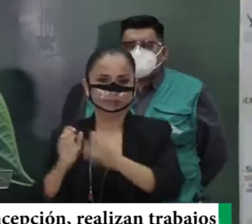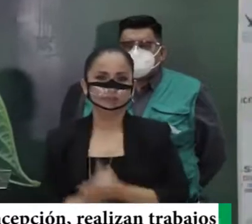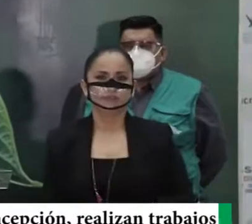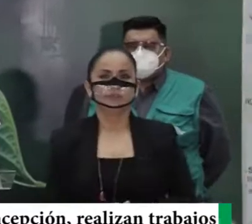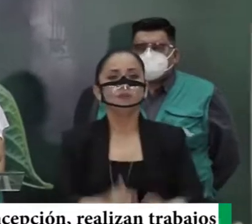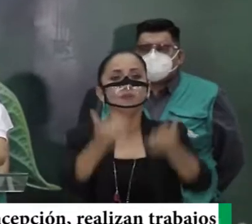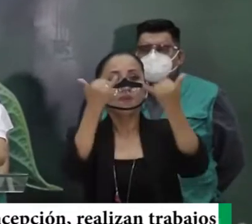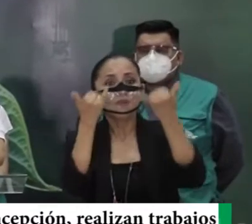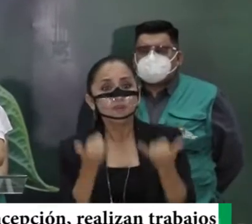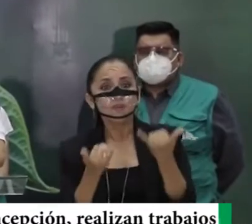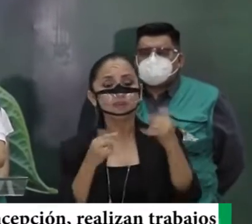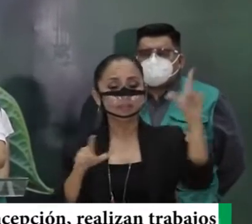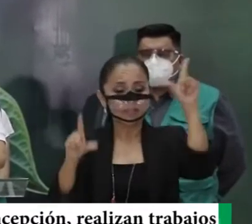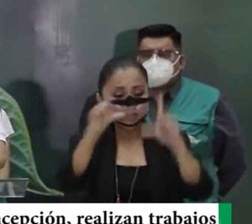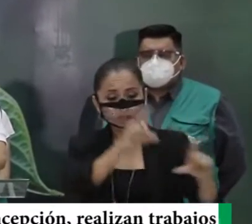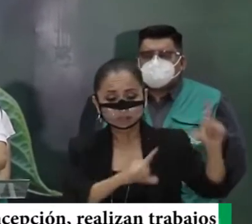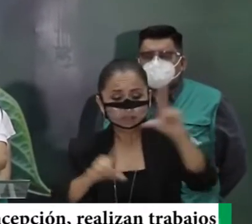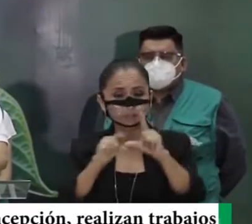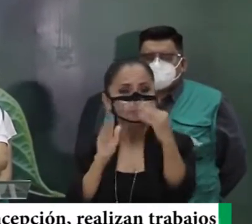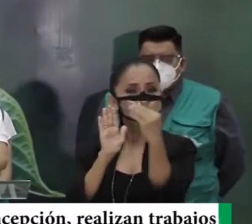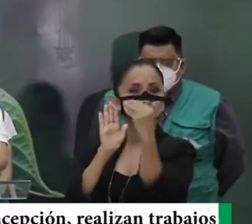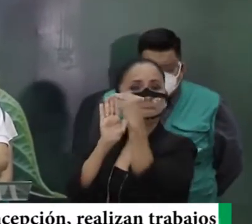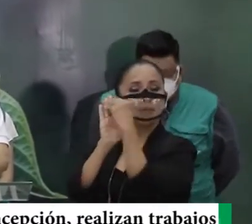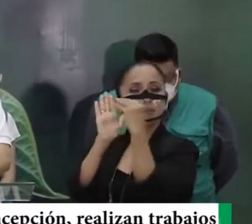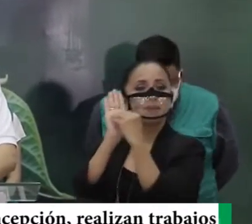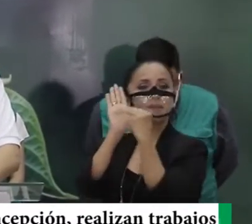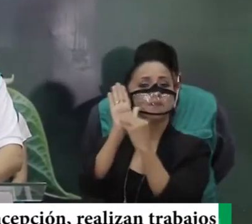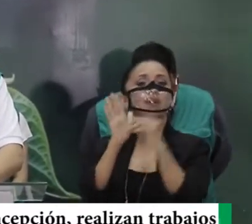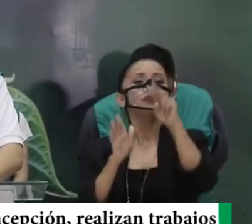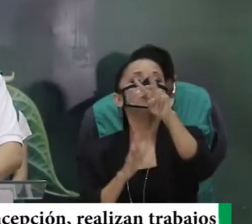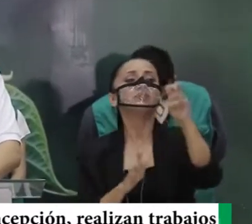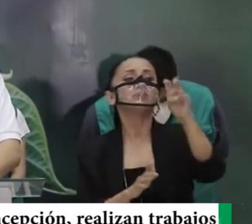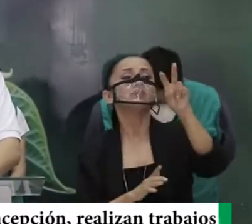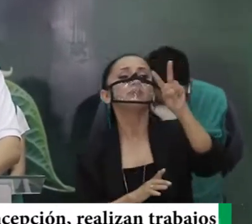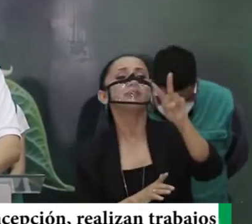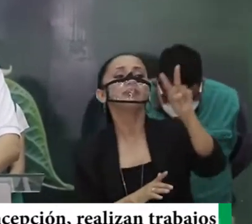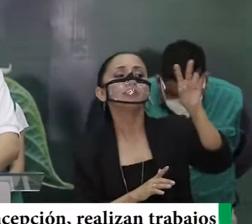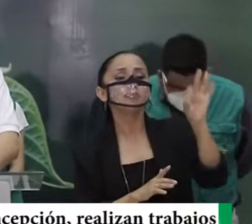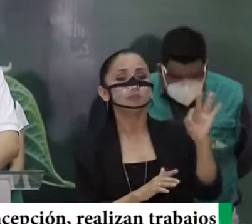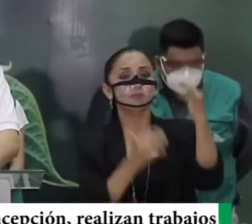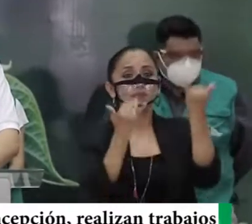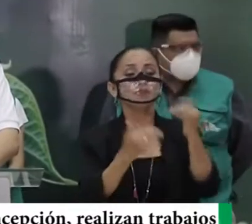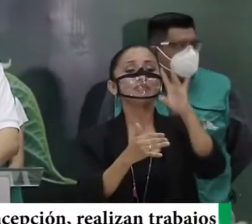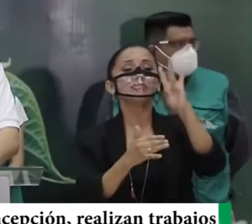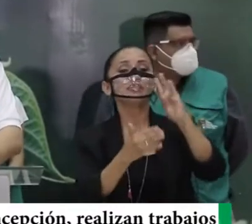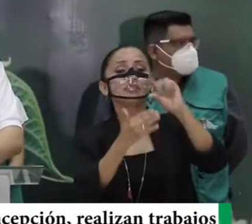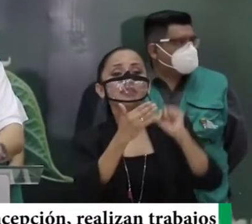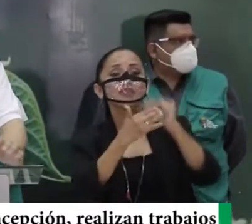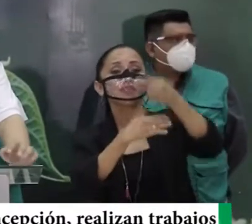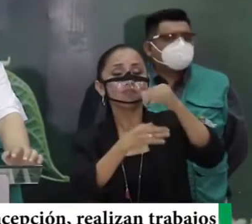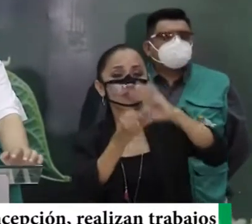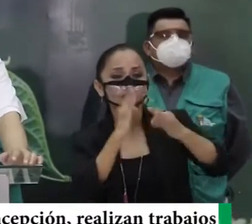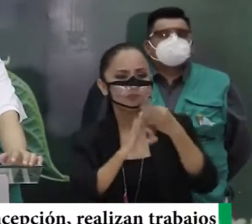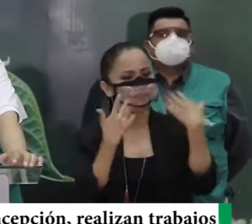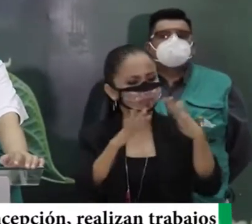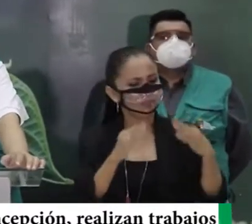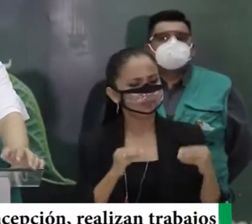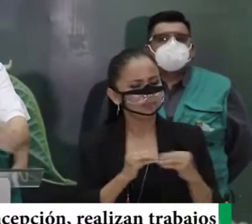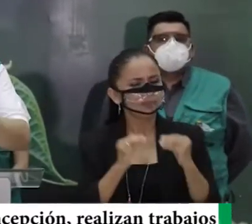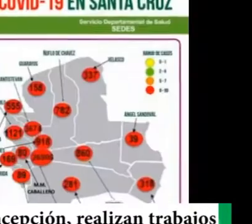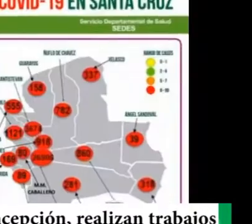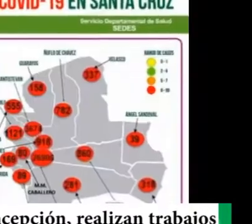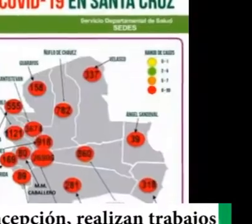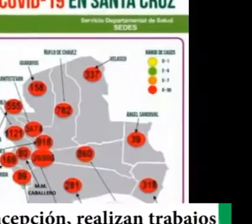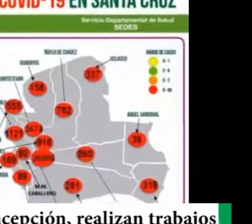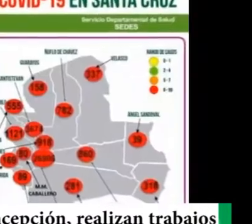Hoy día los laboratorios nos reportan 229 casos para hoy 7 de agosto que suman al total